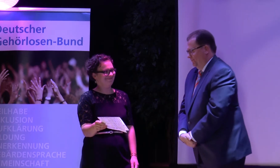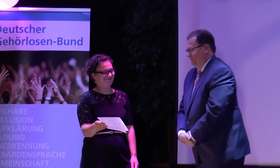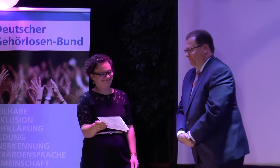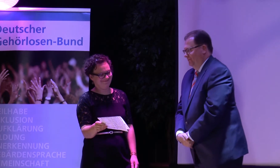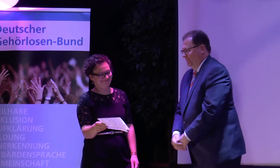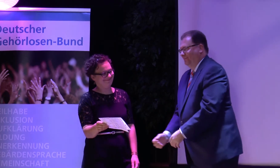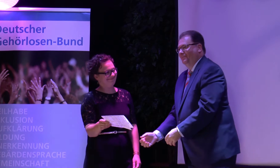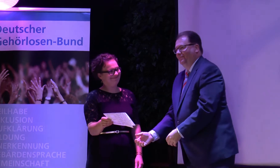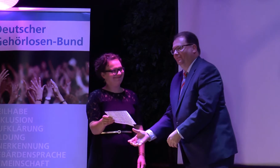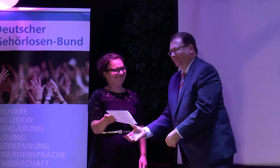dass ich alles wohlfühle.